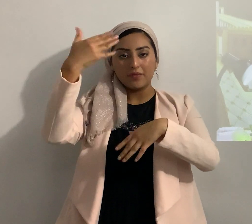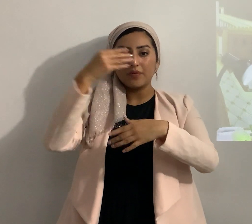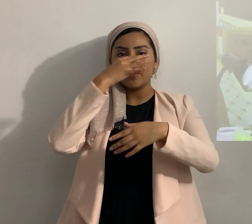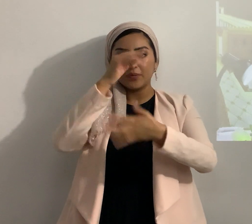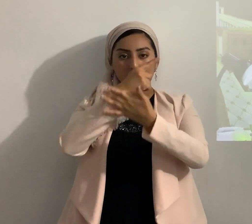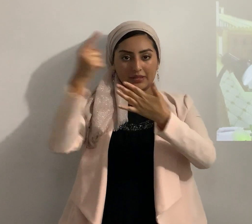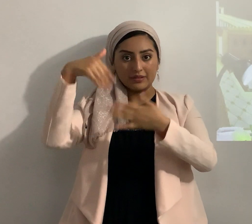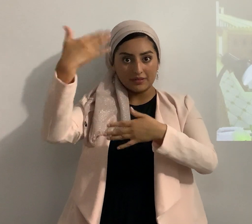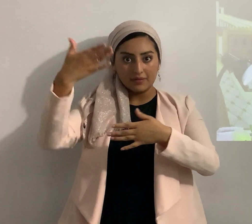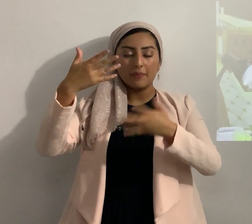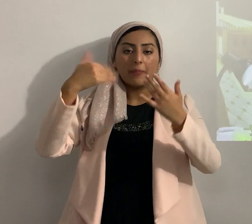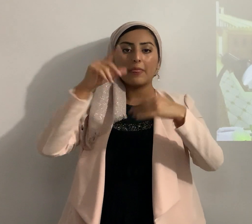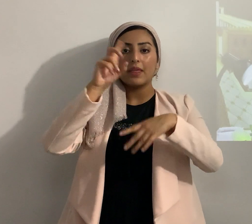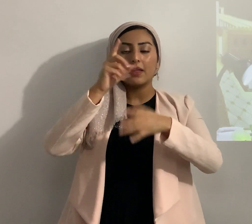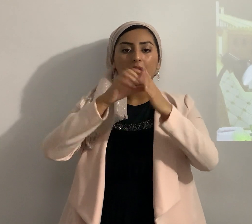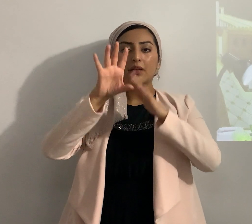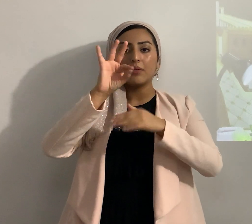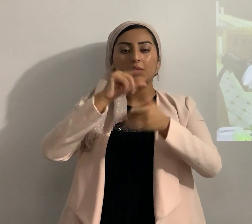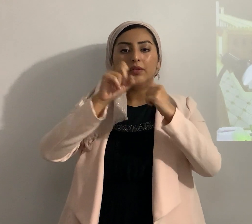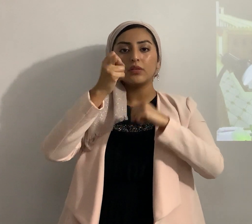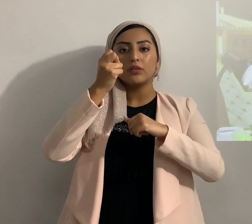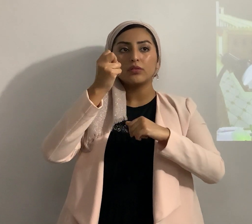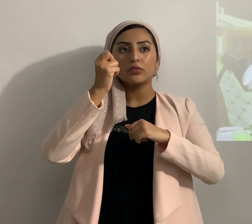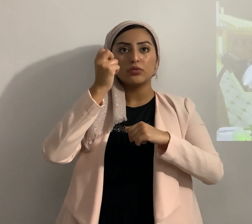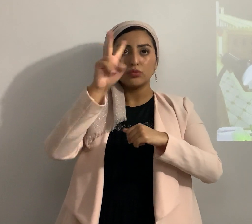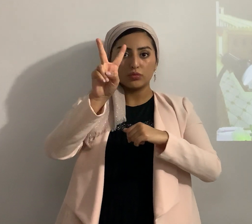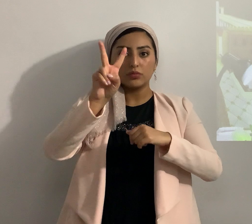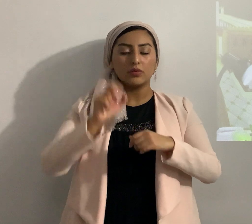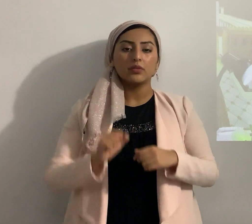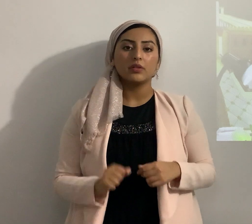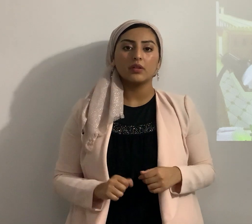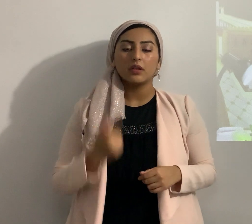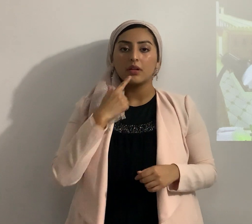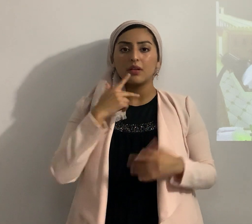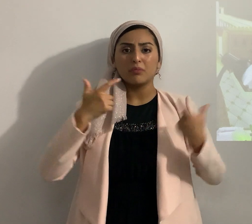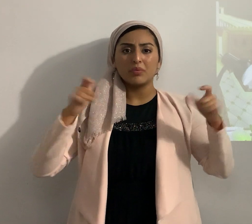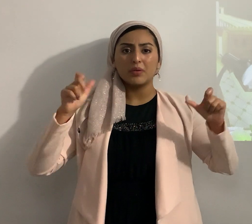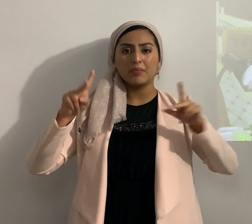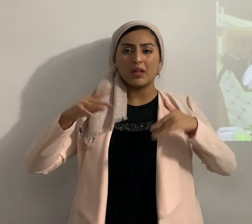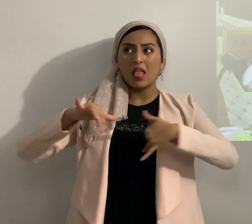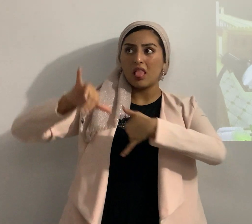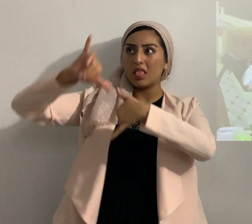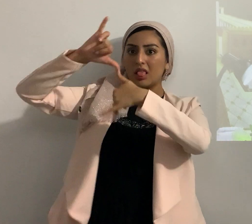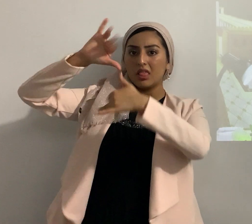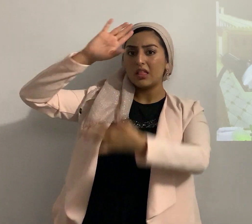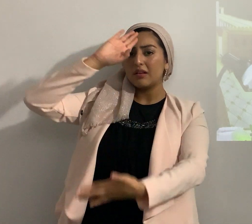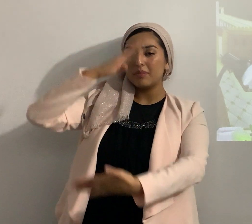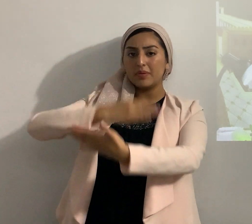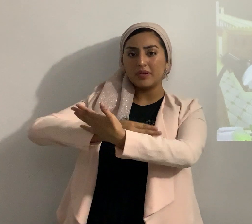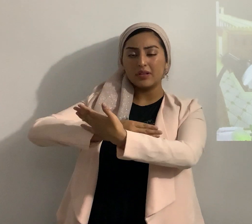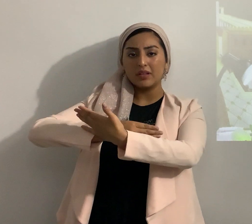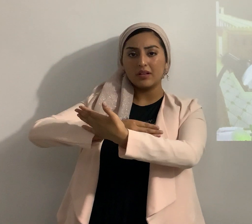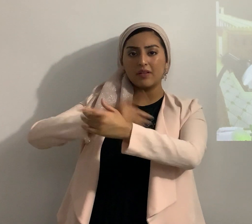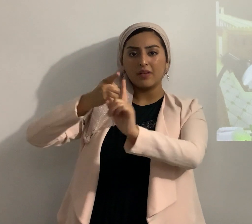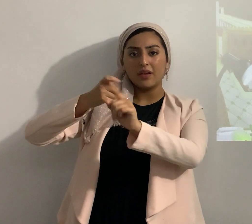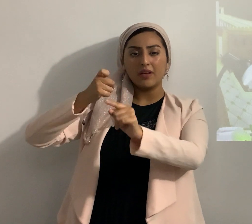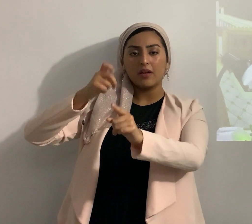Deuteronomio 9 verso 2 dice un pueblo grande y alto hijos de los Anaseos de los cuales tienes tu